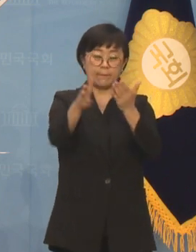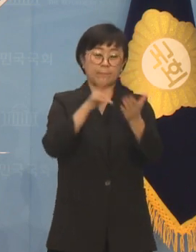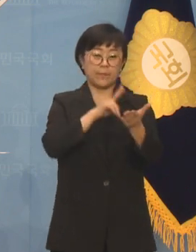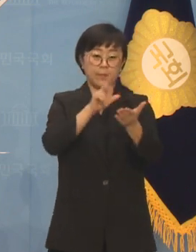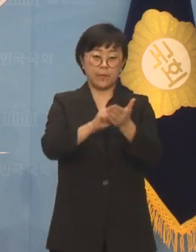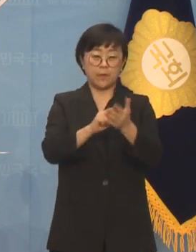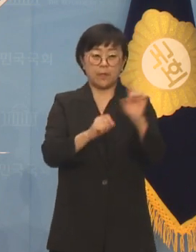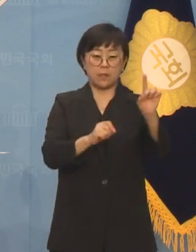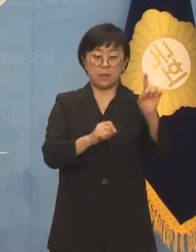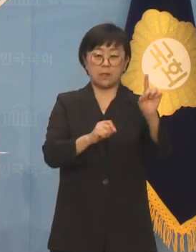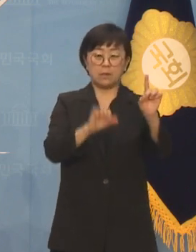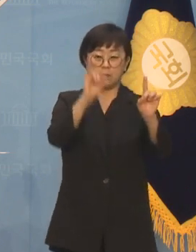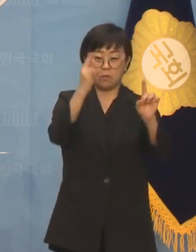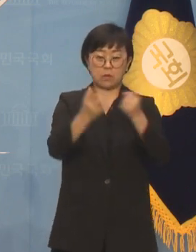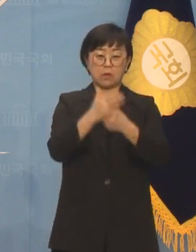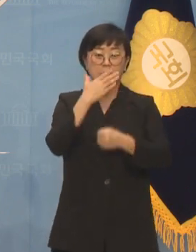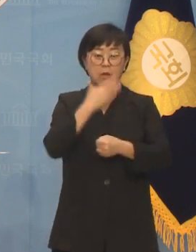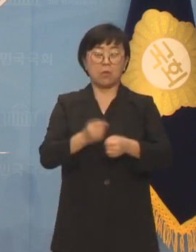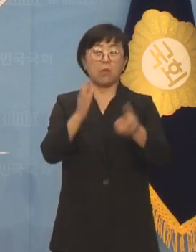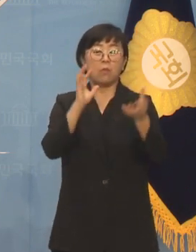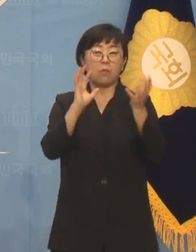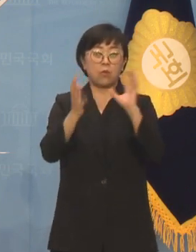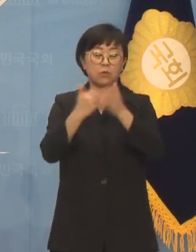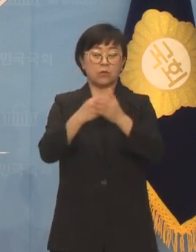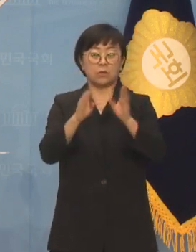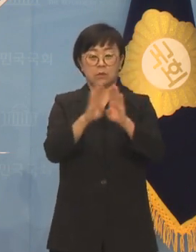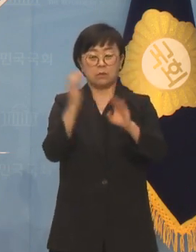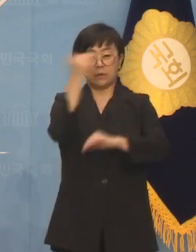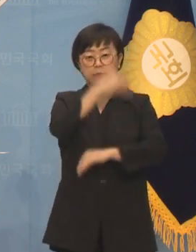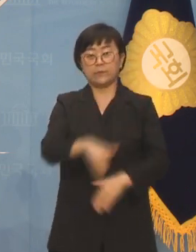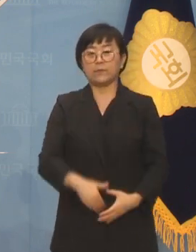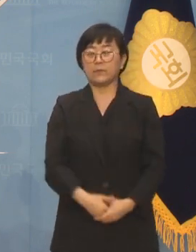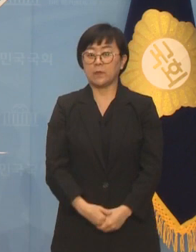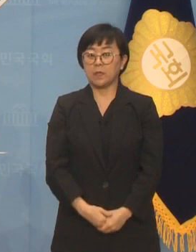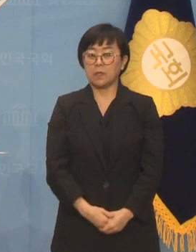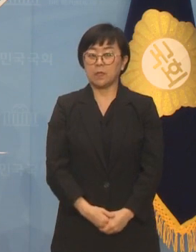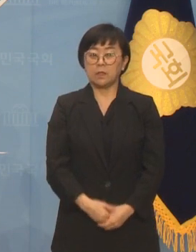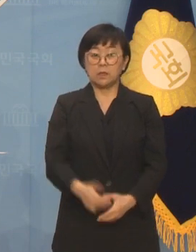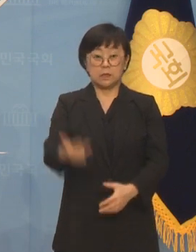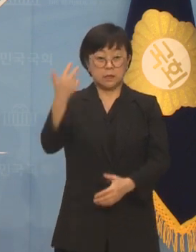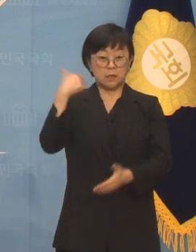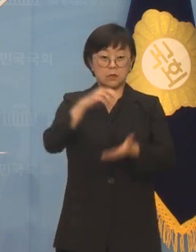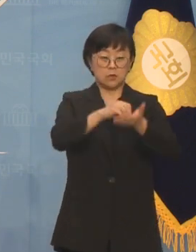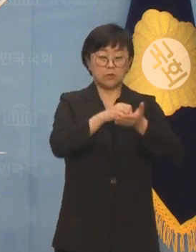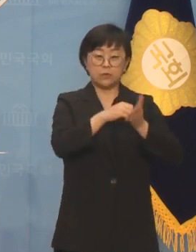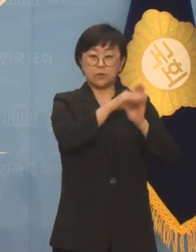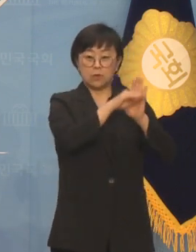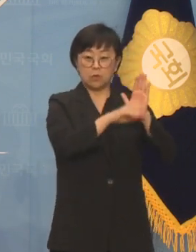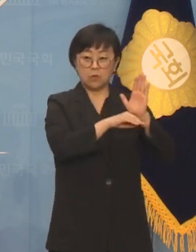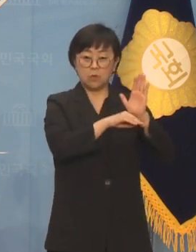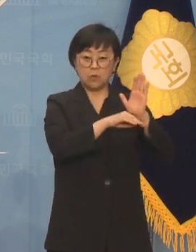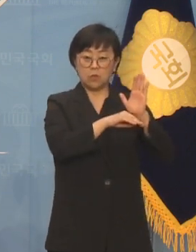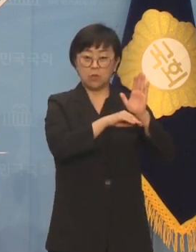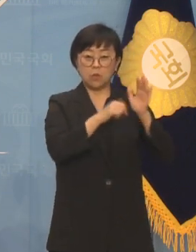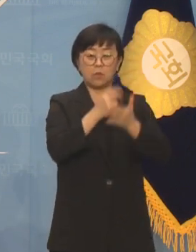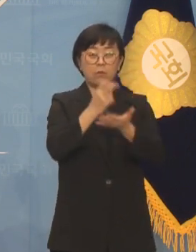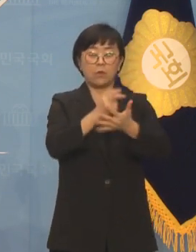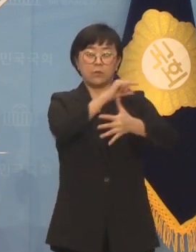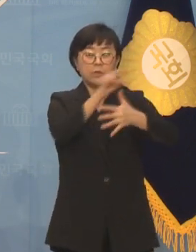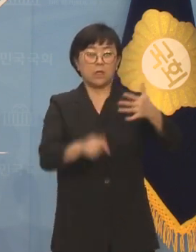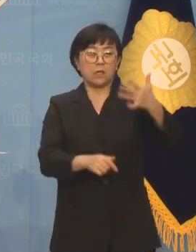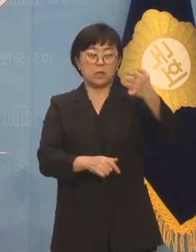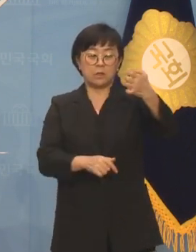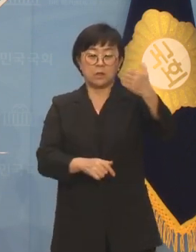제1회 행복포럼을 개최할 예정입니다. 다음은 지난주 접수 의안입니다. 지난주에는 법률안